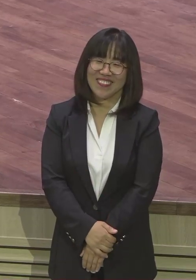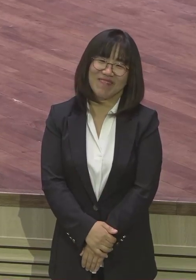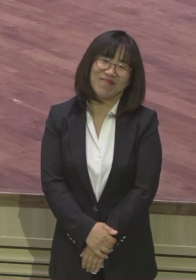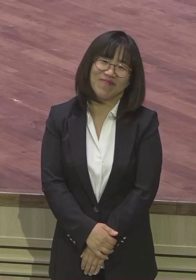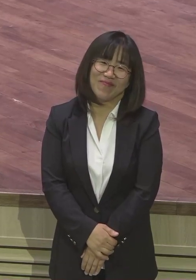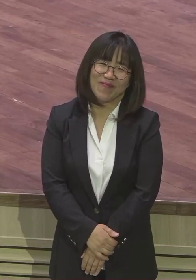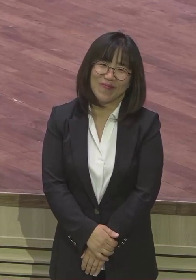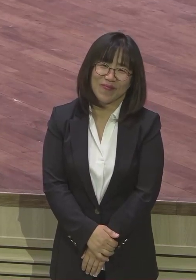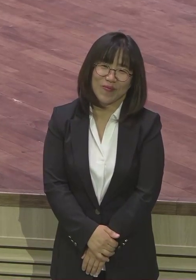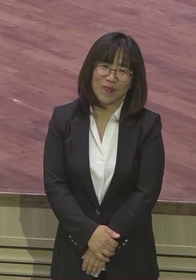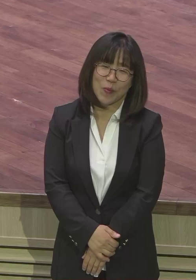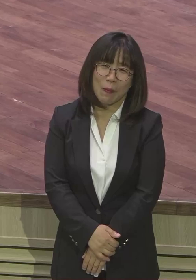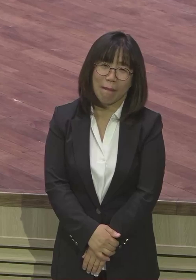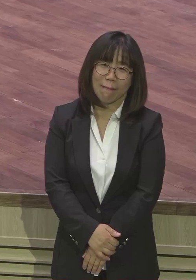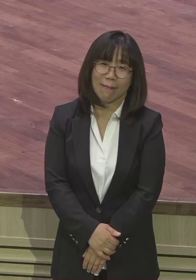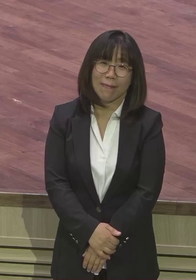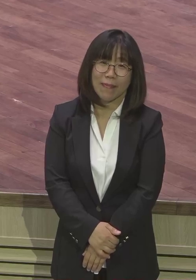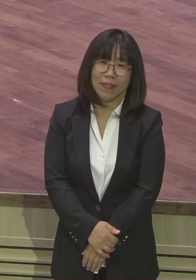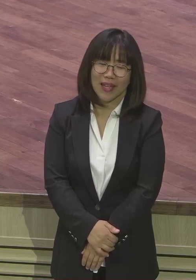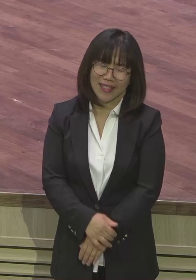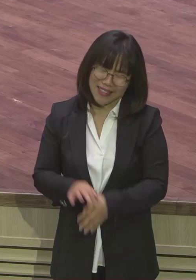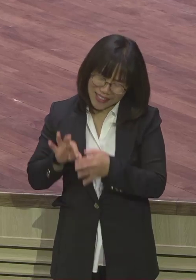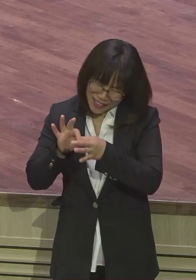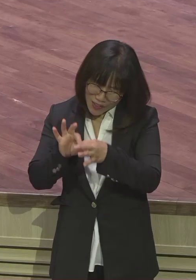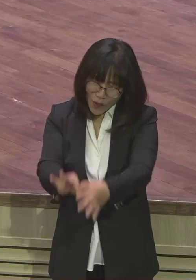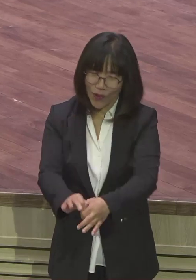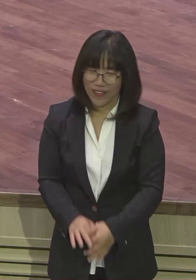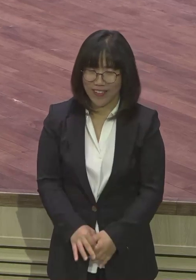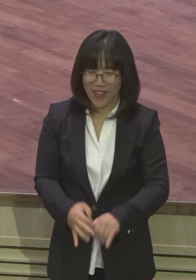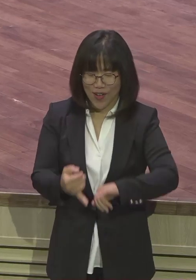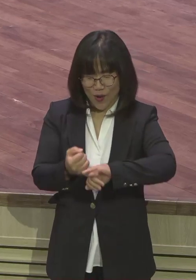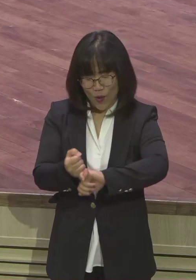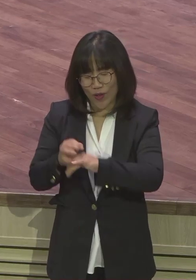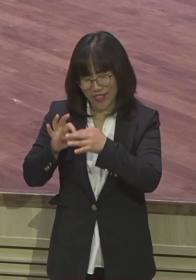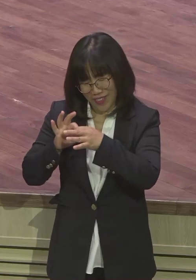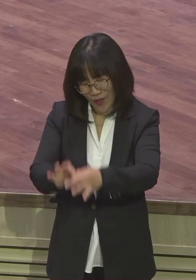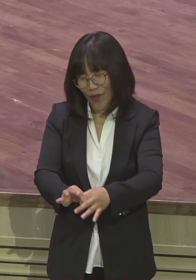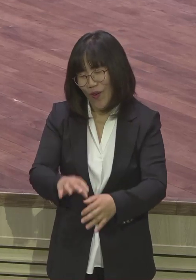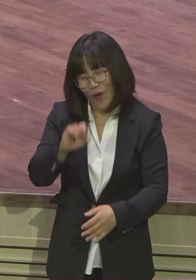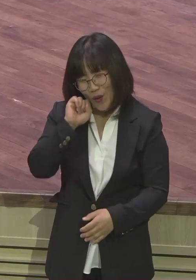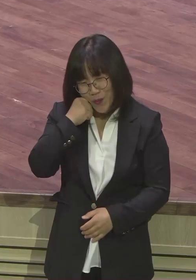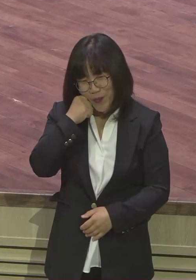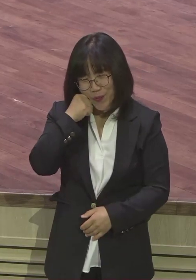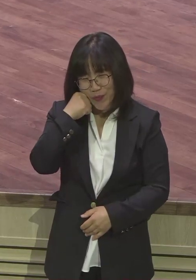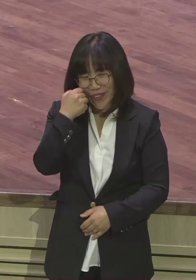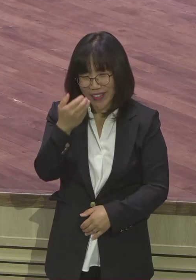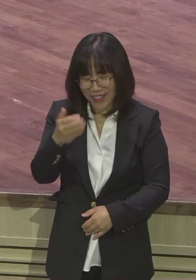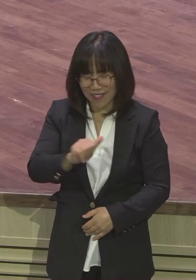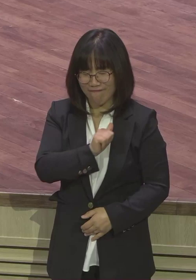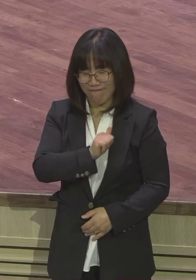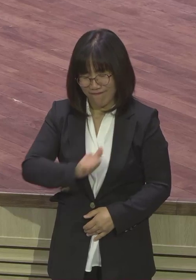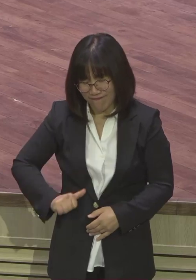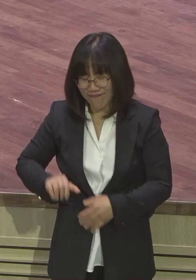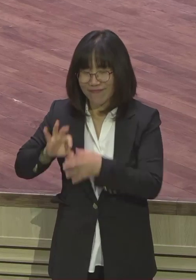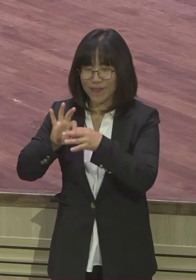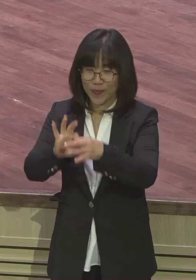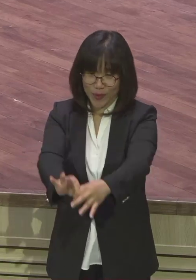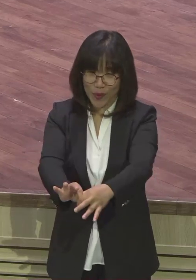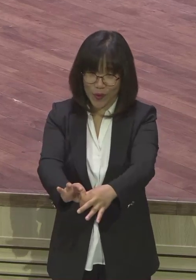그것도 언제 어떻게 하느냐. 치솟아요. 치솟. 이게 쉬운 게 아니에요. 그러니까 안 먹어도 소금 안